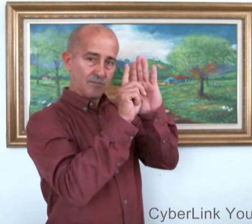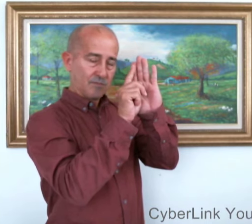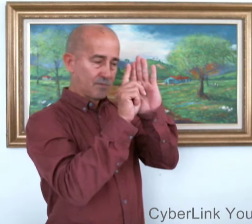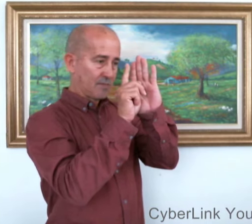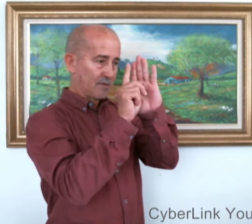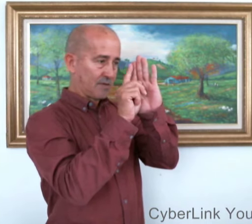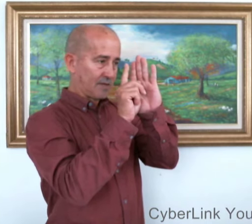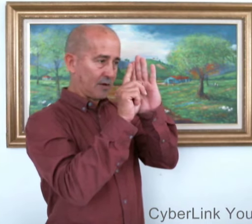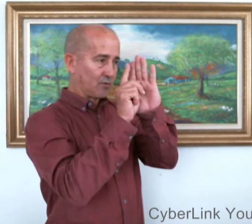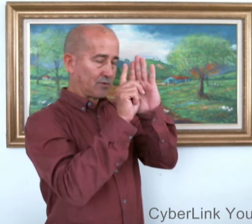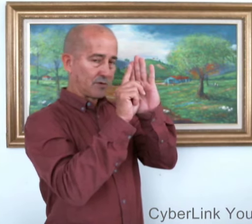Segundo.